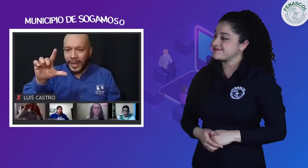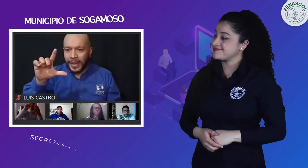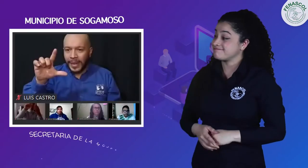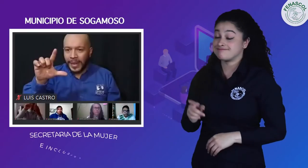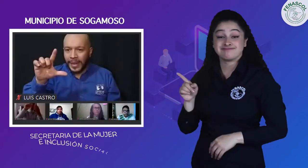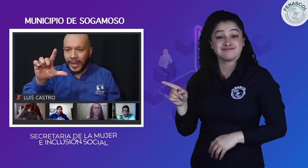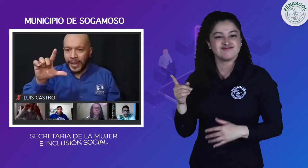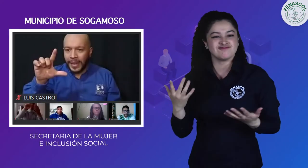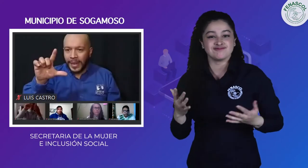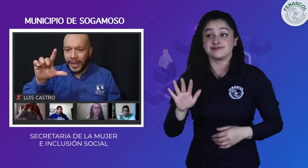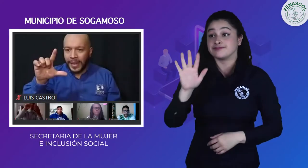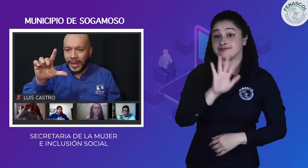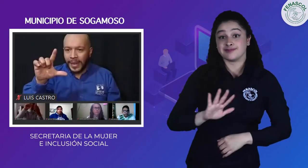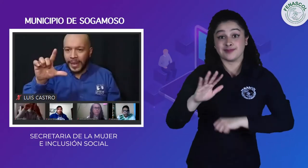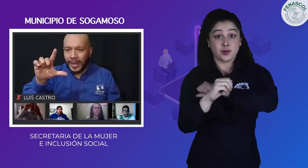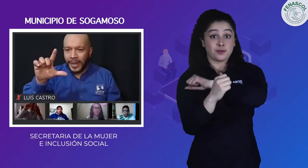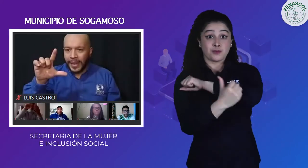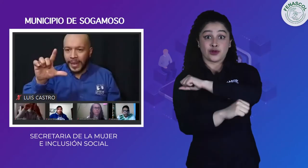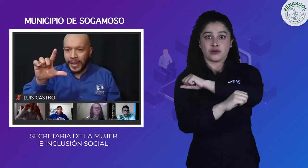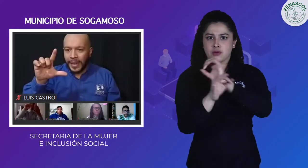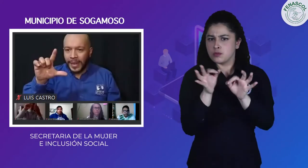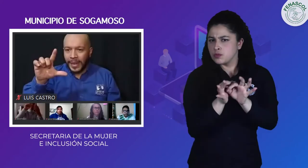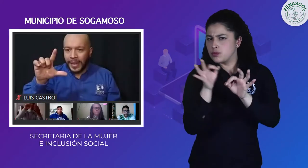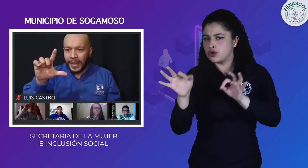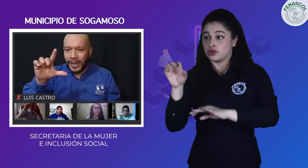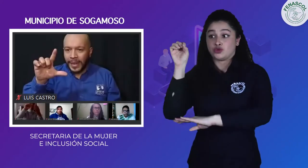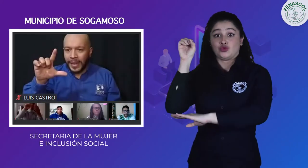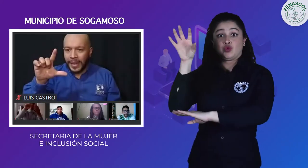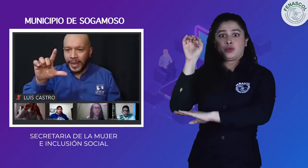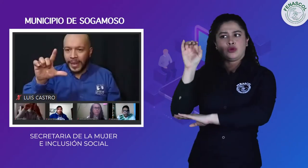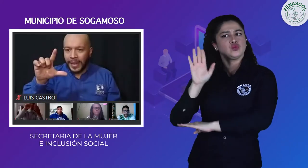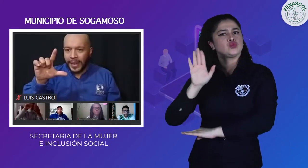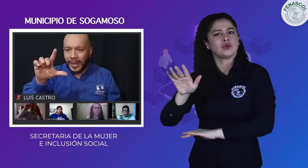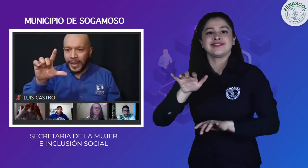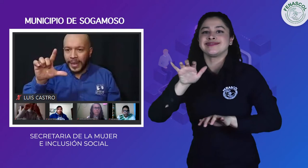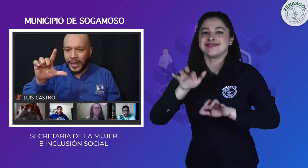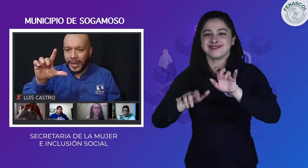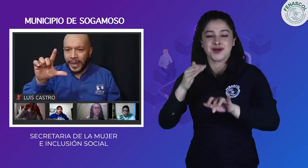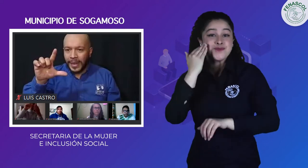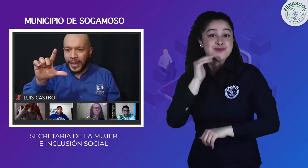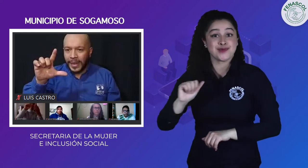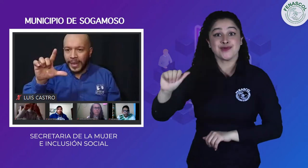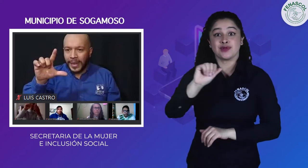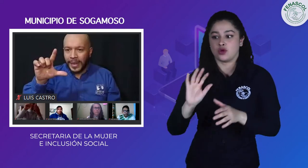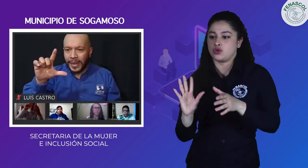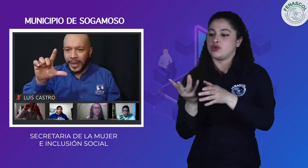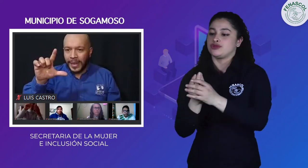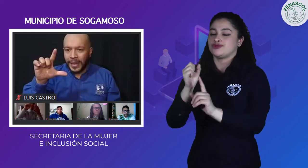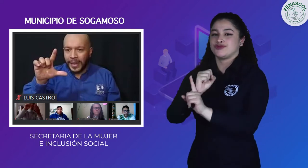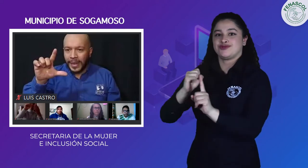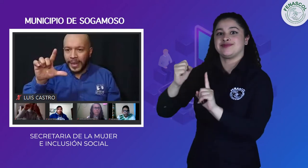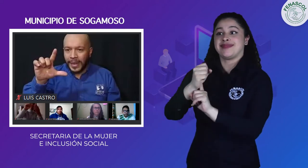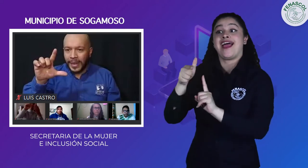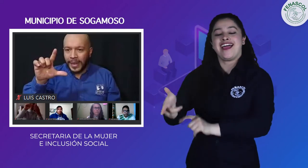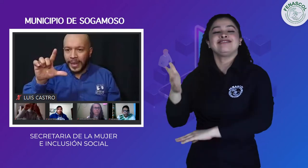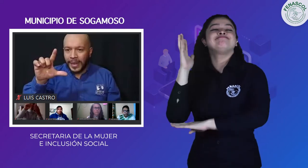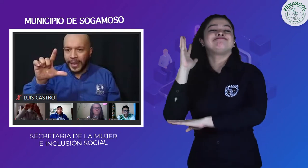De igual forma, en Sogamoso, Boyacá, se presentó la iniciativa en la Secretaría de la Mujer e Inclusión Social.